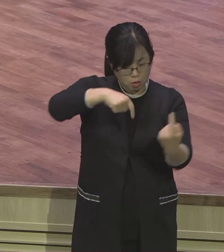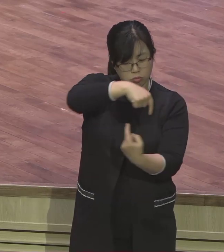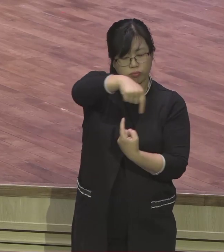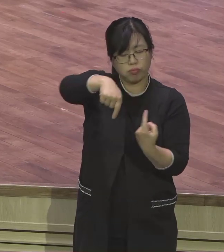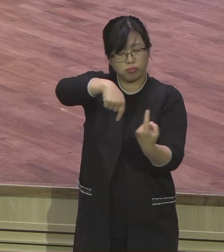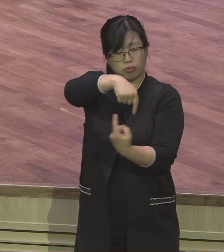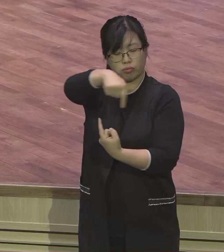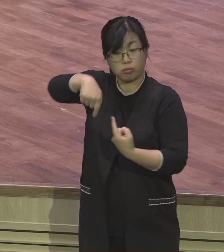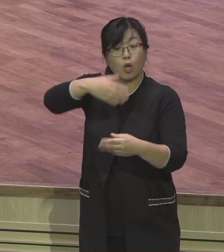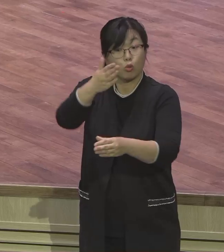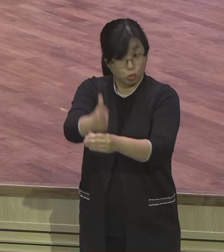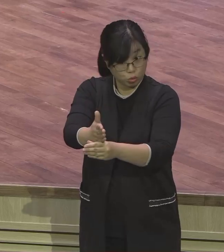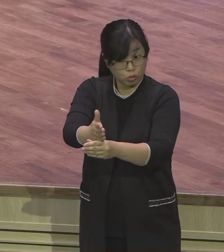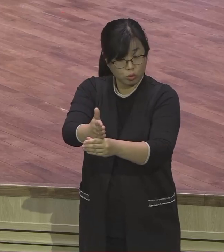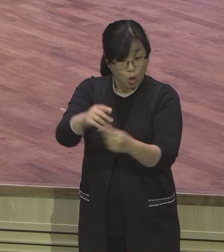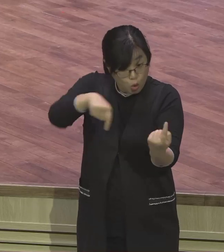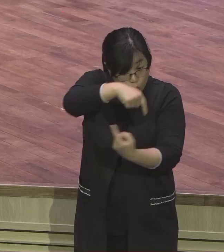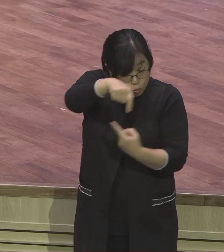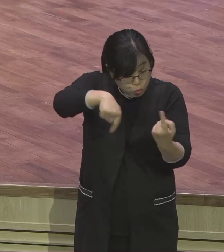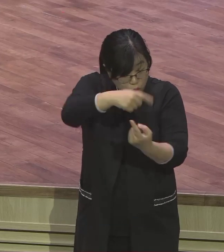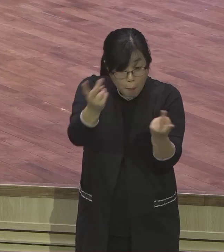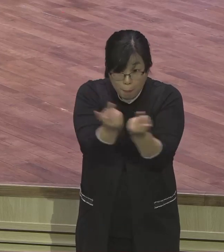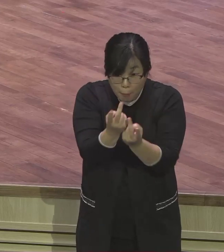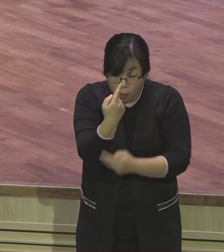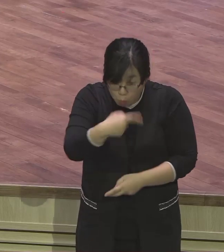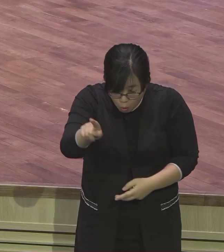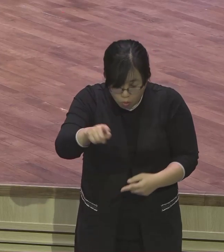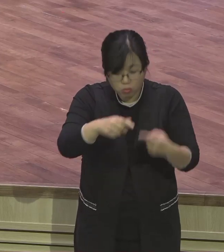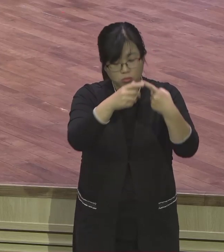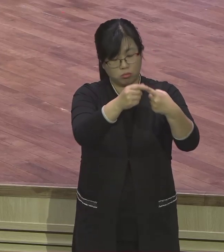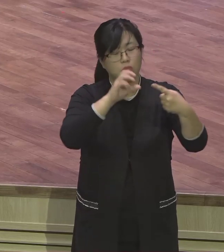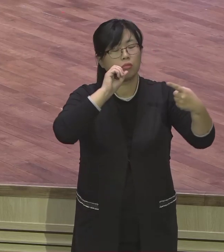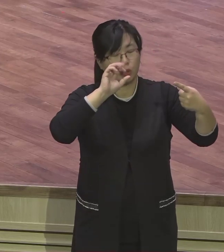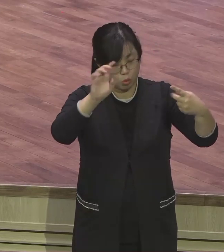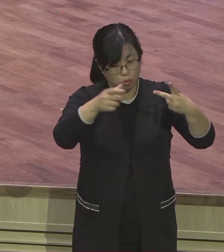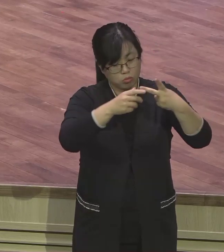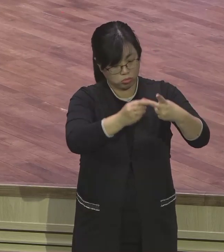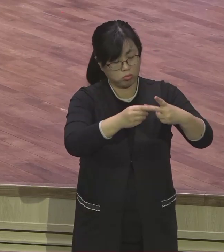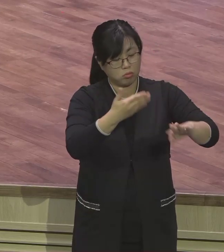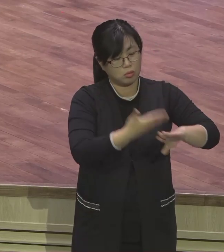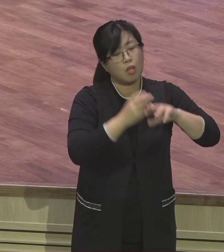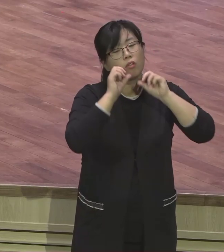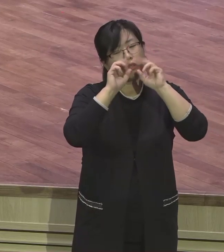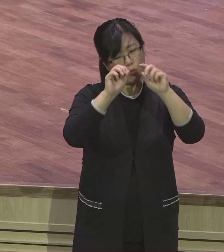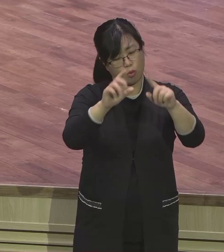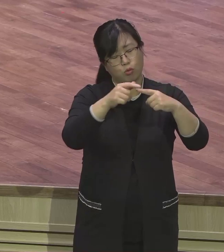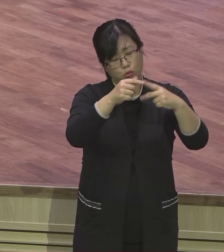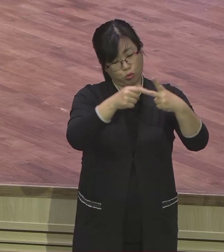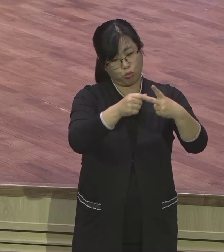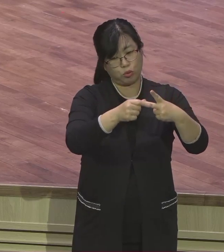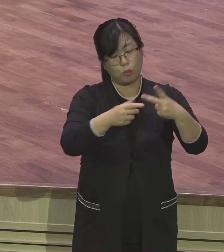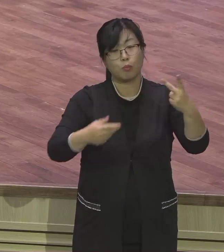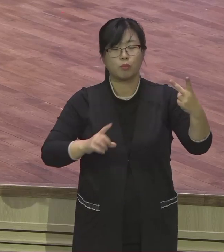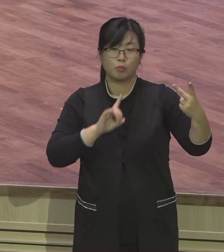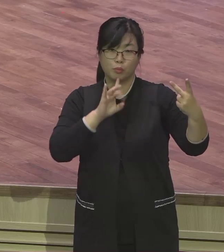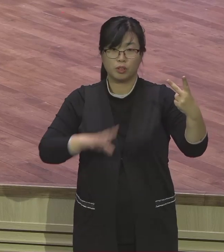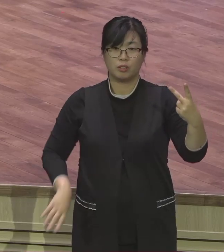하나님의 손이 뭐냐 이삼칠나라 사려 단민족이 초청을 준비하고 있더라고 오늘도 보고서한테 보니까